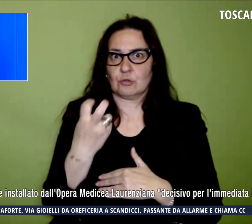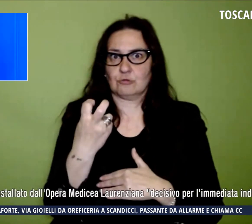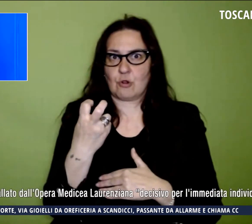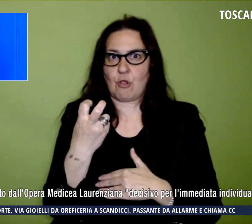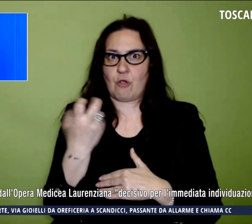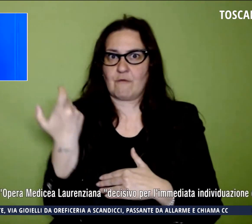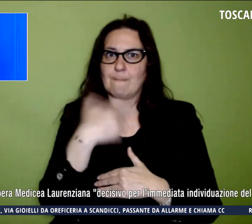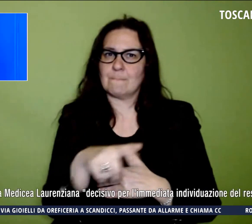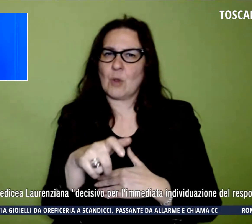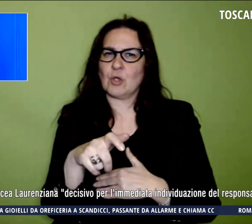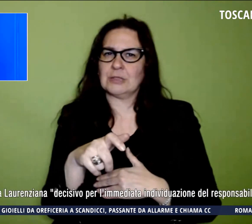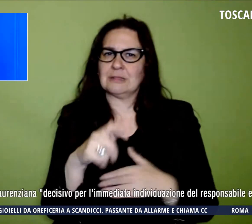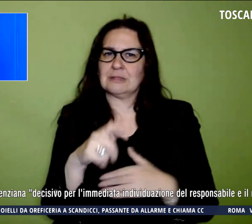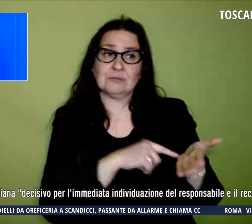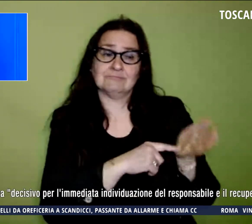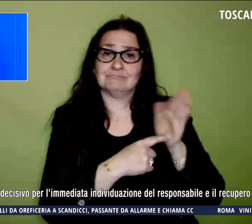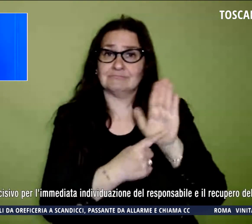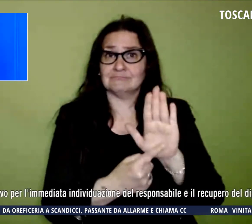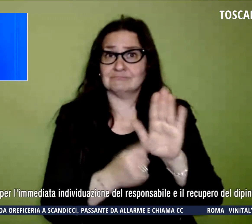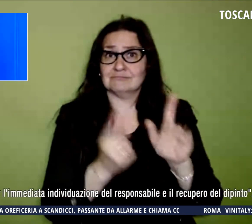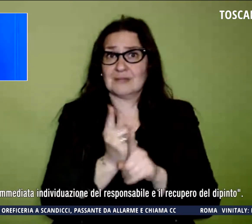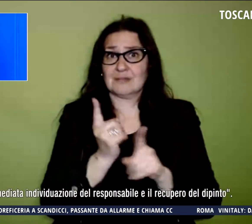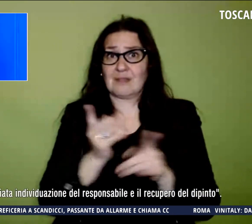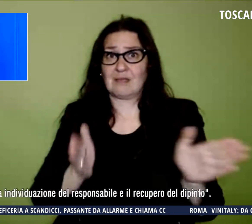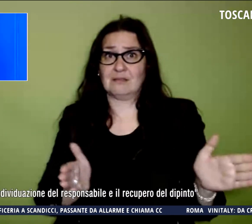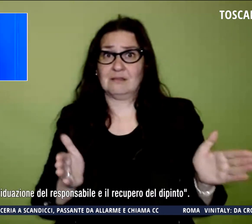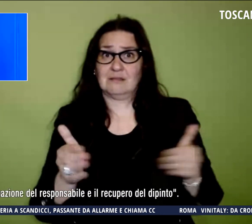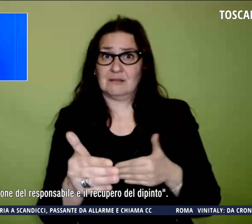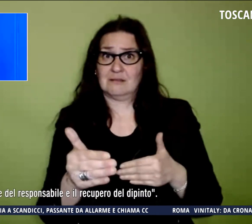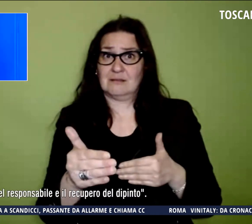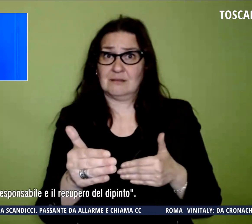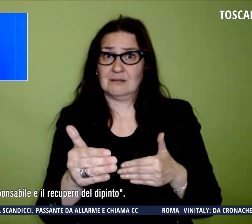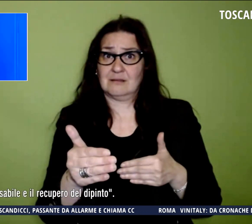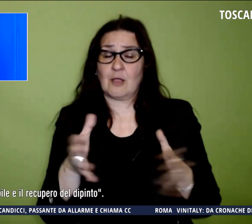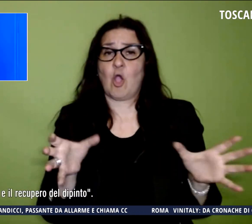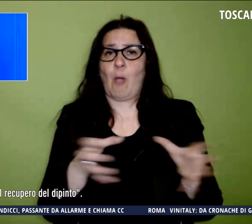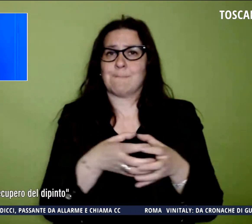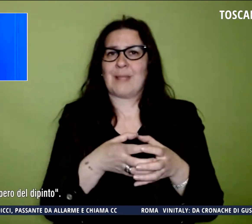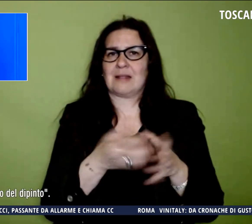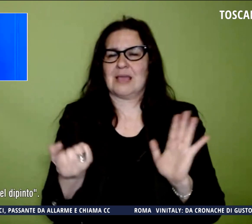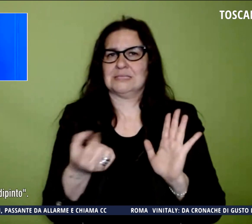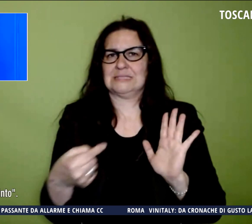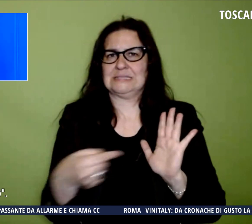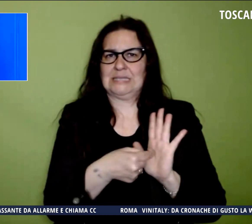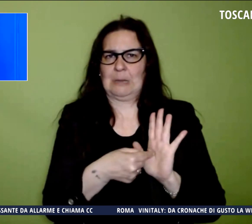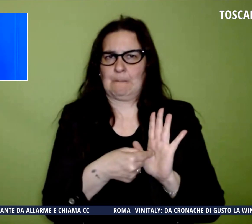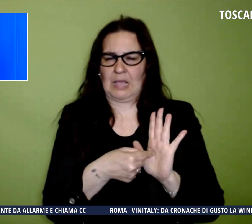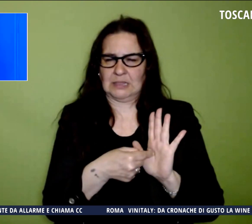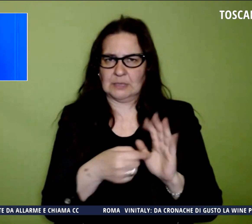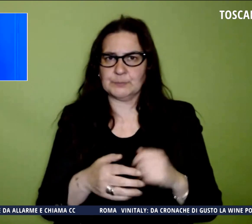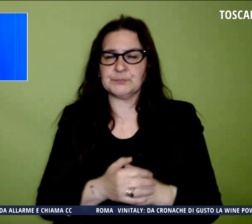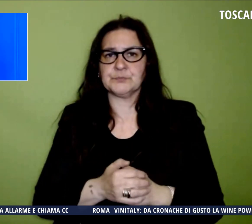quanto verrà esposto nei locali della Compagnia delle Stimmate. Dal canto loro i militari hanno